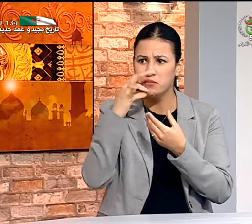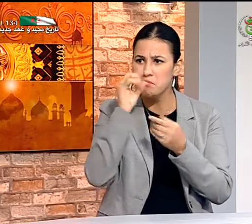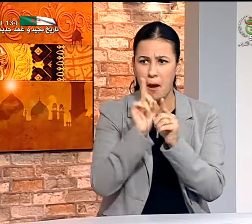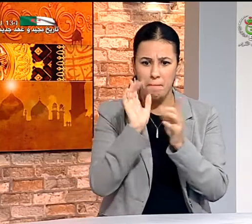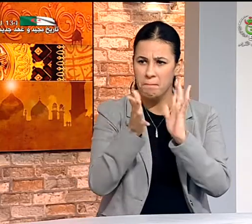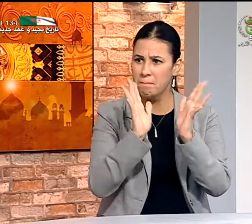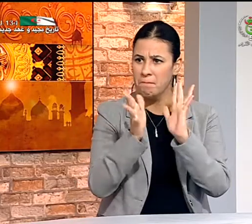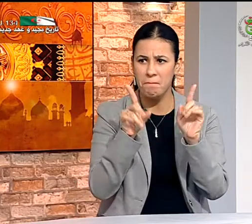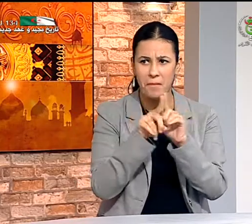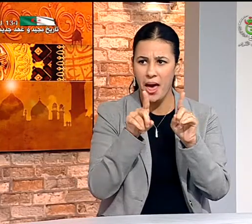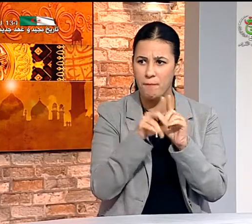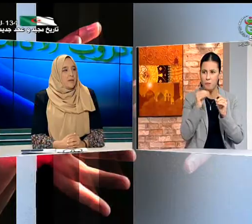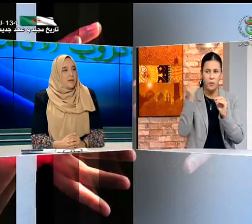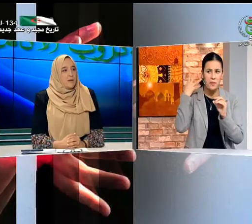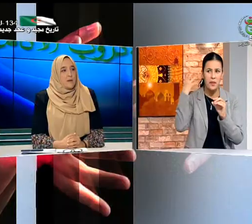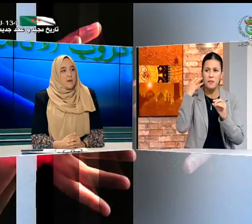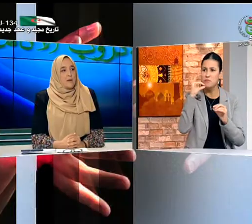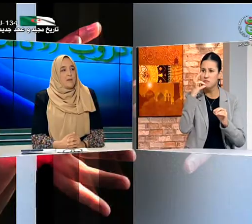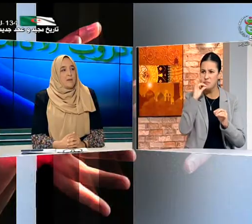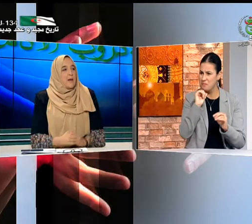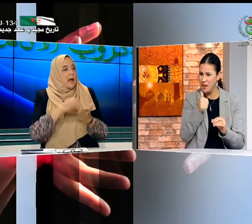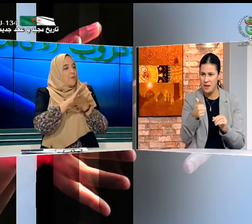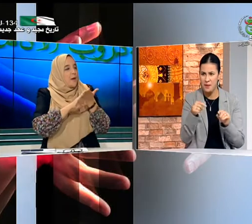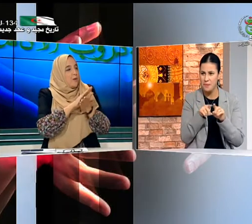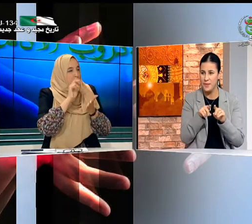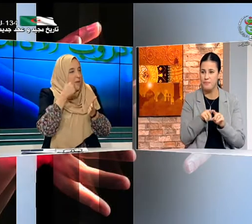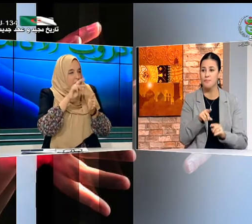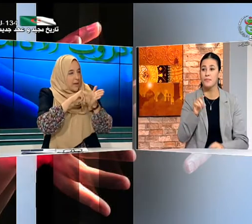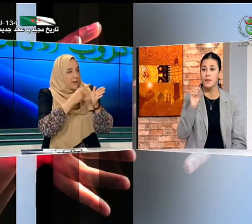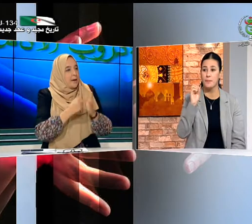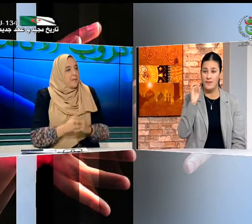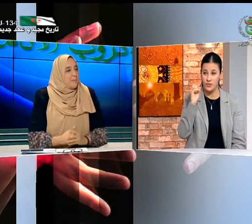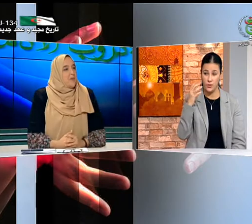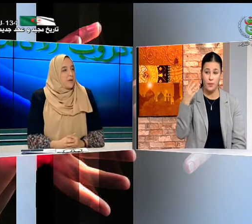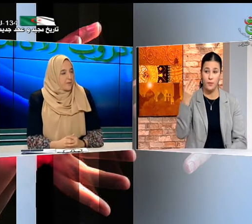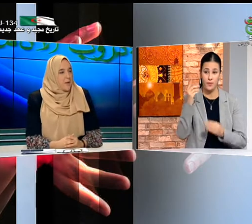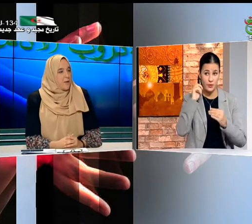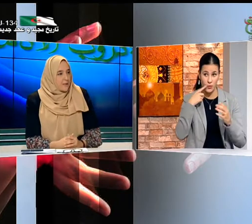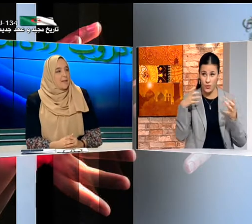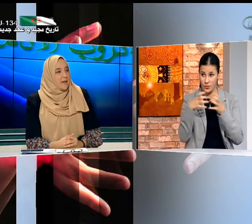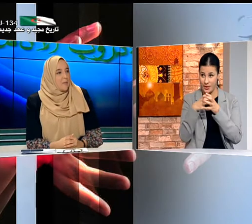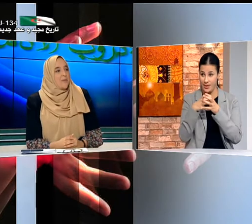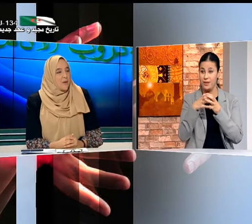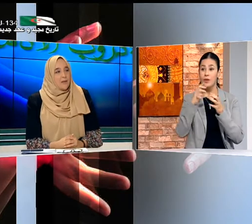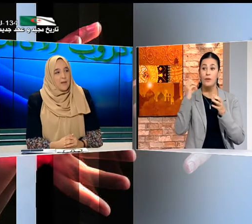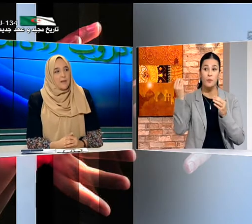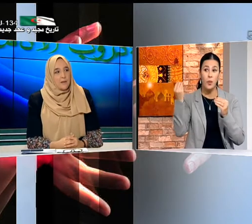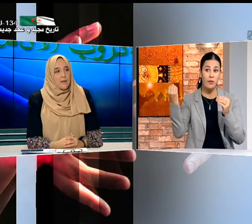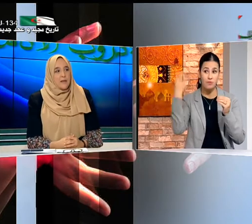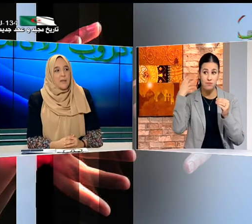يسمعون ولكن عفوا عفوا يمكنك الإعادة فيما يخص نعم فيما يخص الأقسام